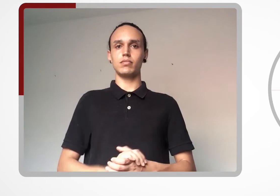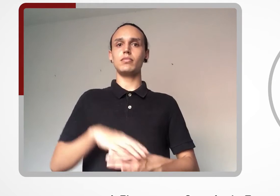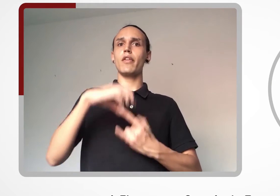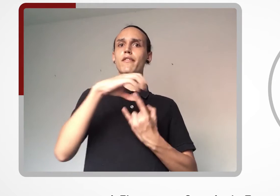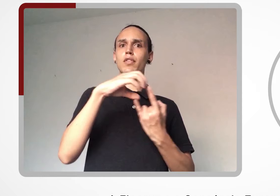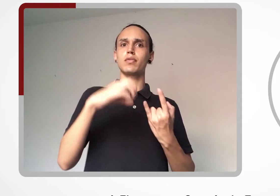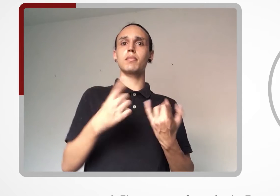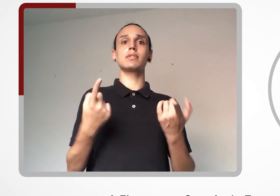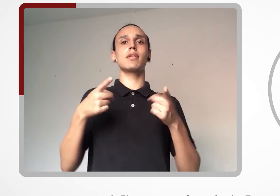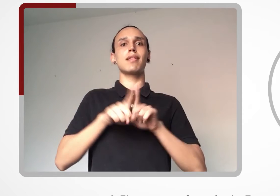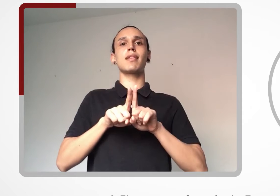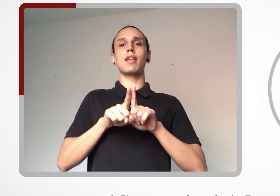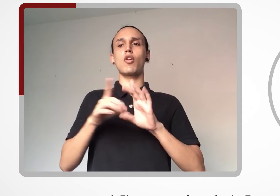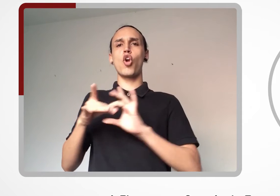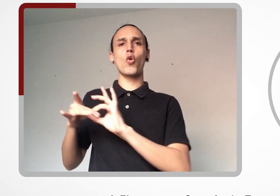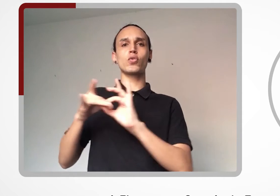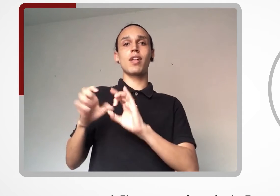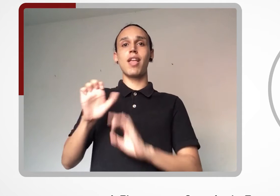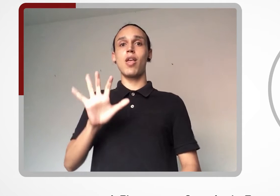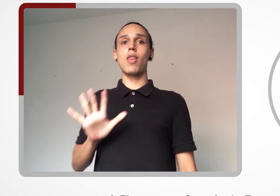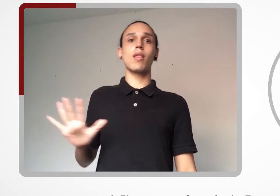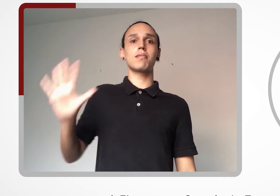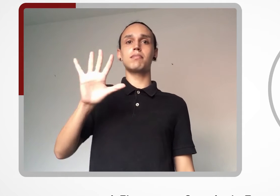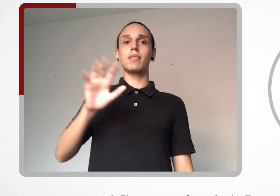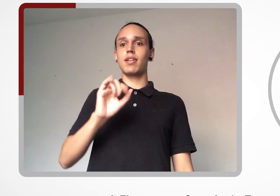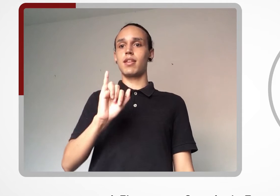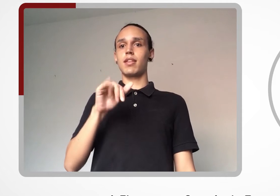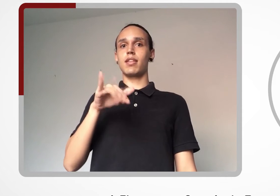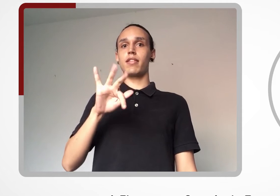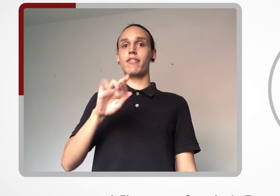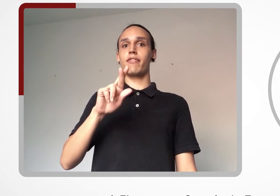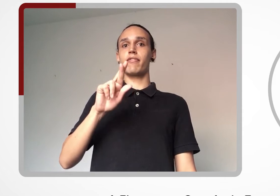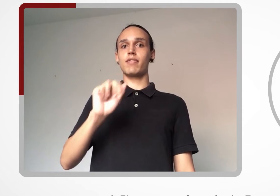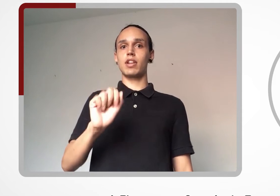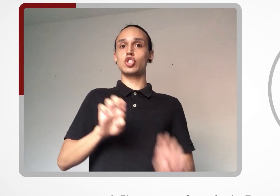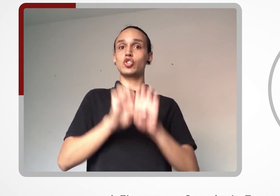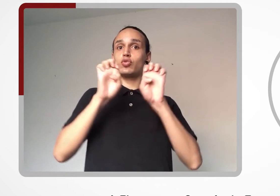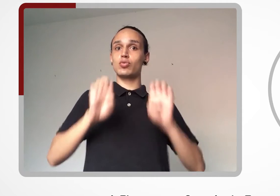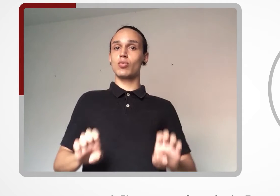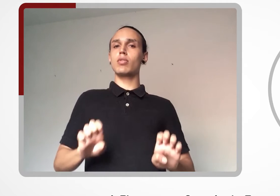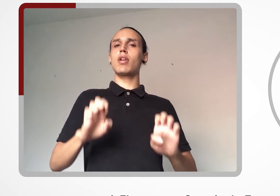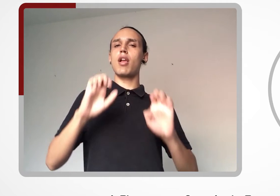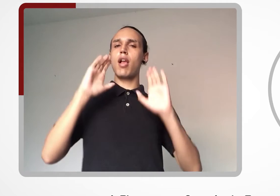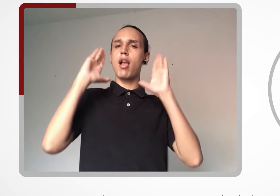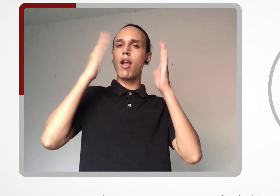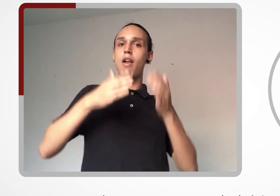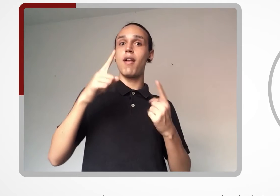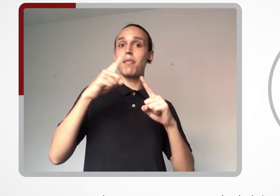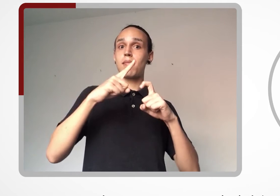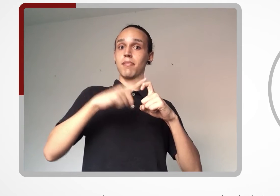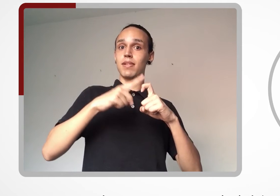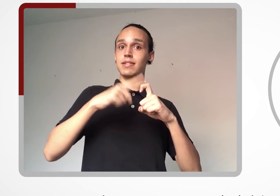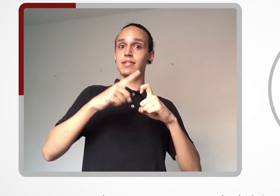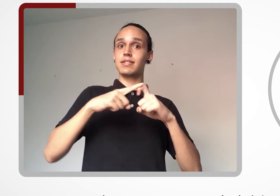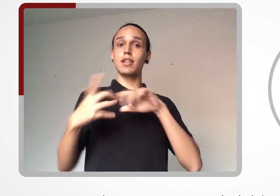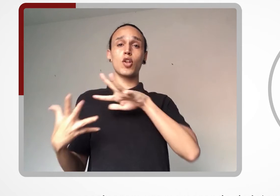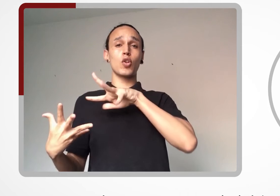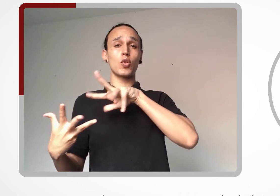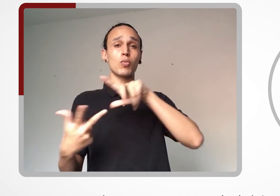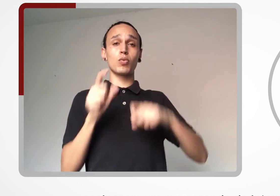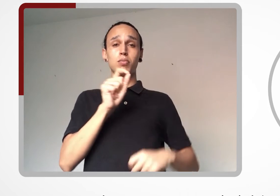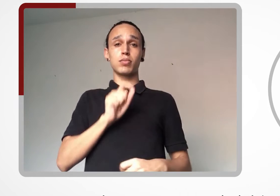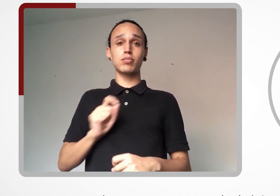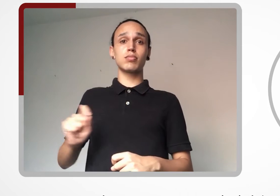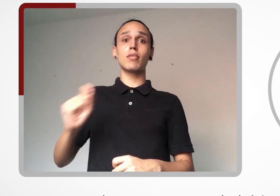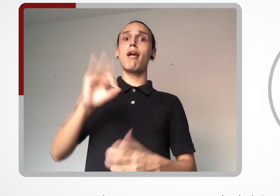A Fiocruz e o Consórcio Europeu de Infraestrutura para a Medicina Translacional assinaram o Memorando de